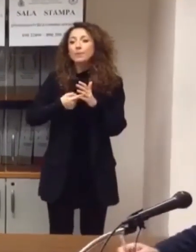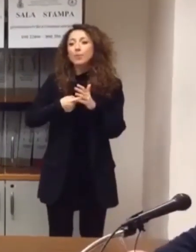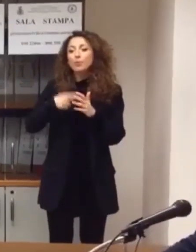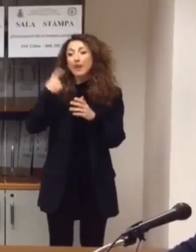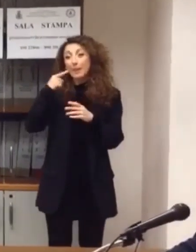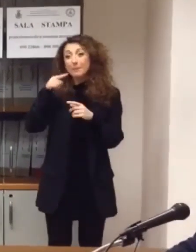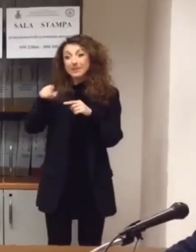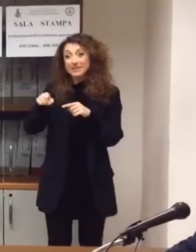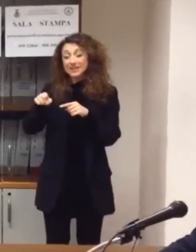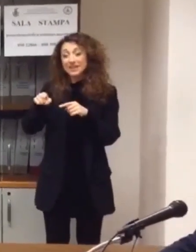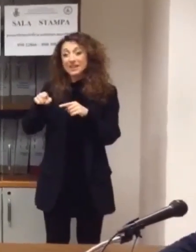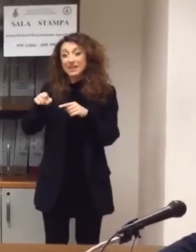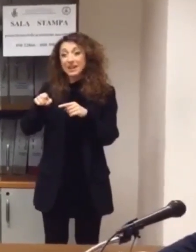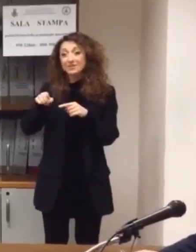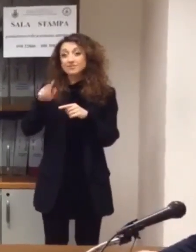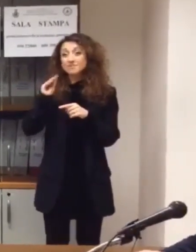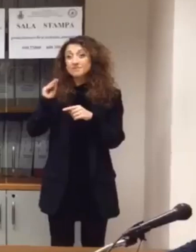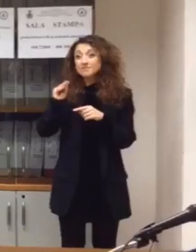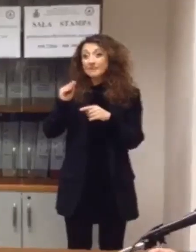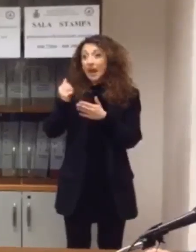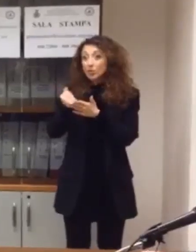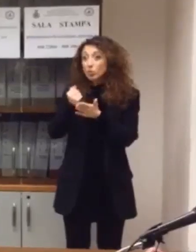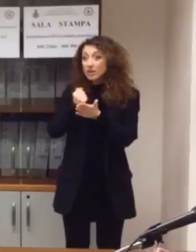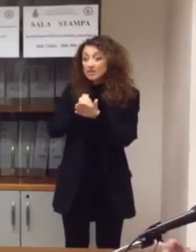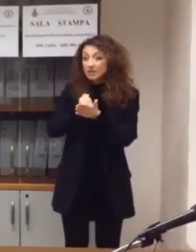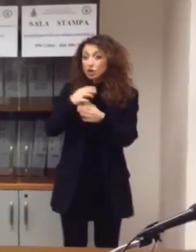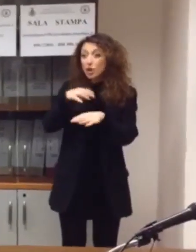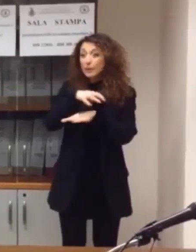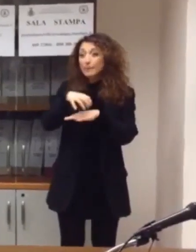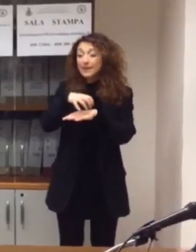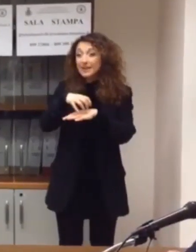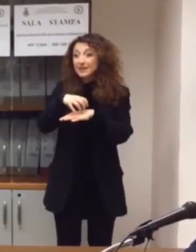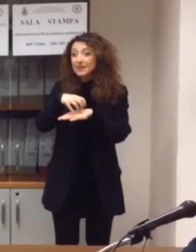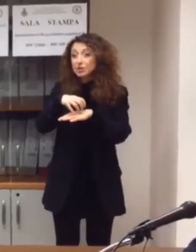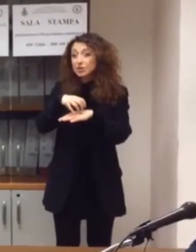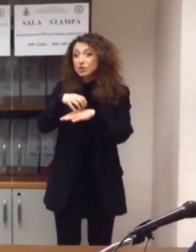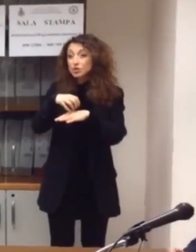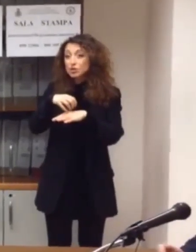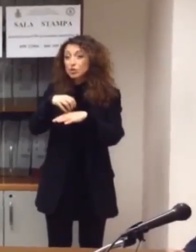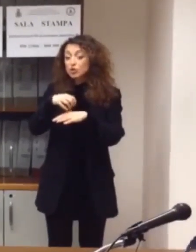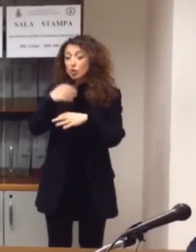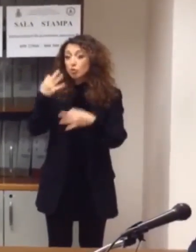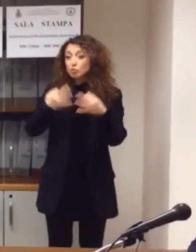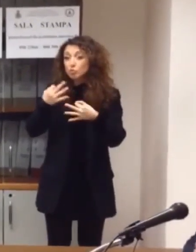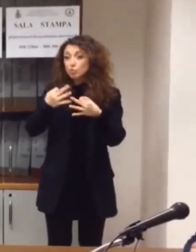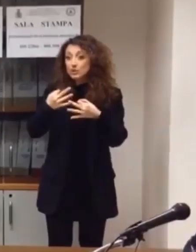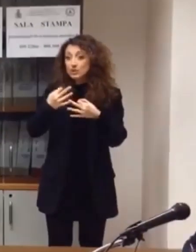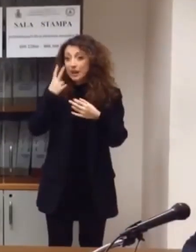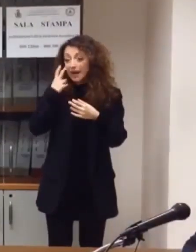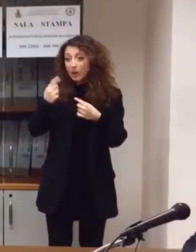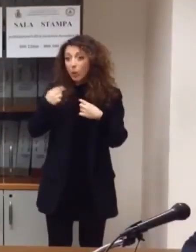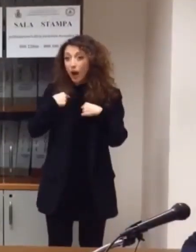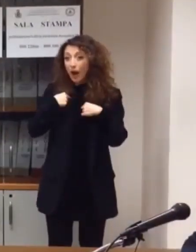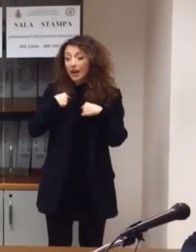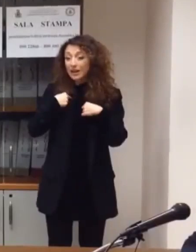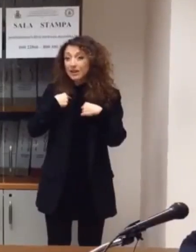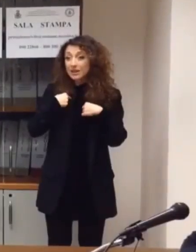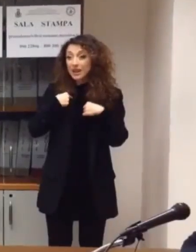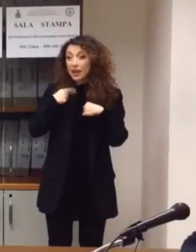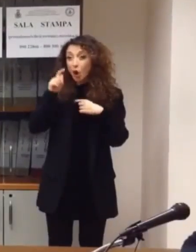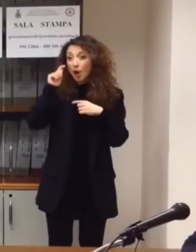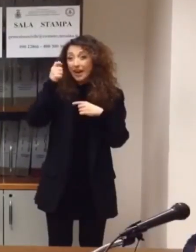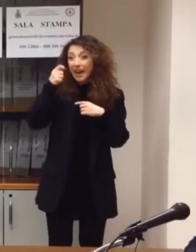procedere al Ministro di Grazia e Giustizia per quanto riguarda il mio reato di